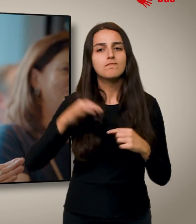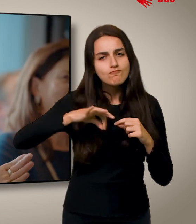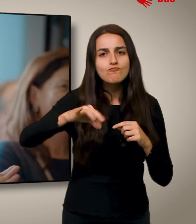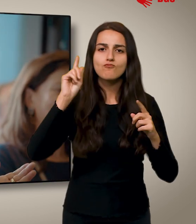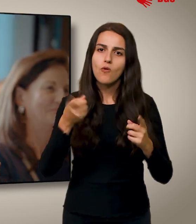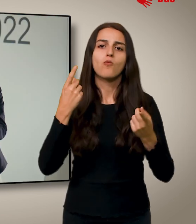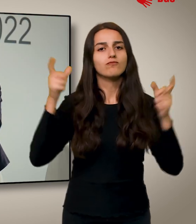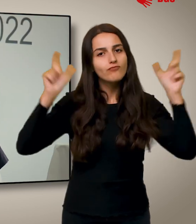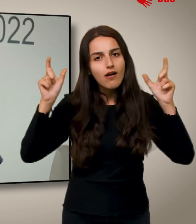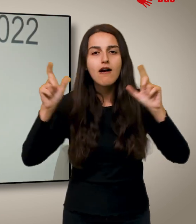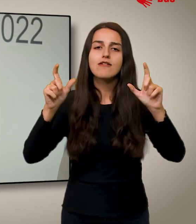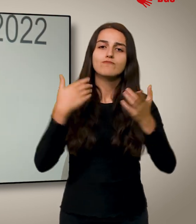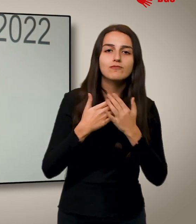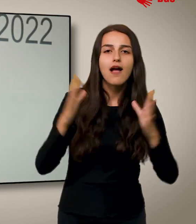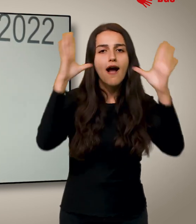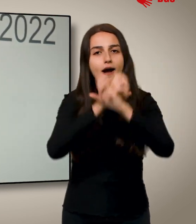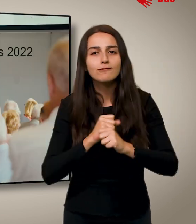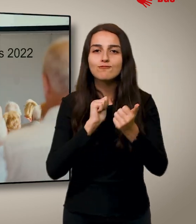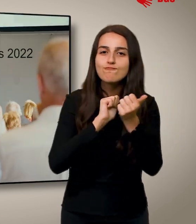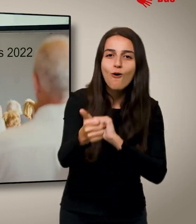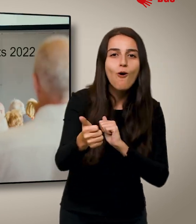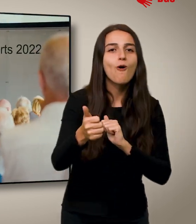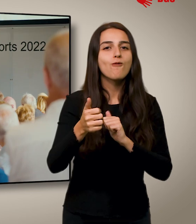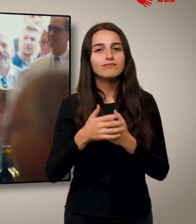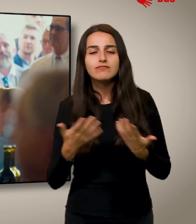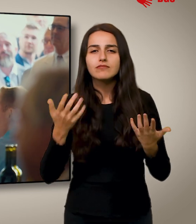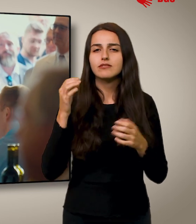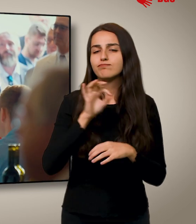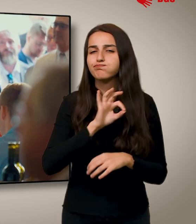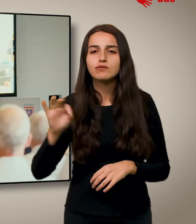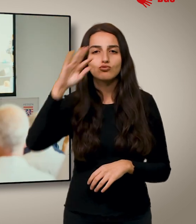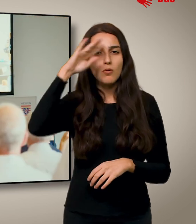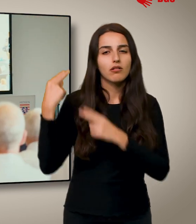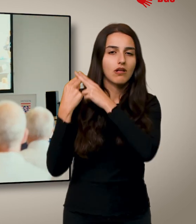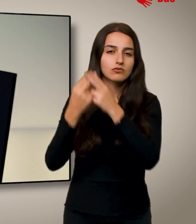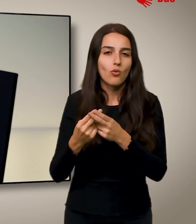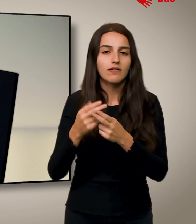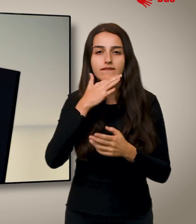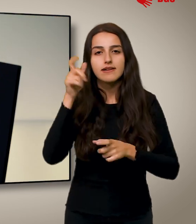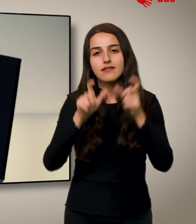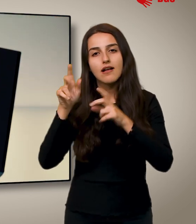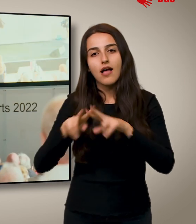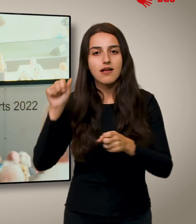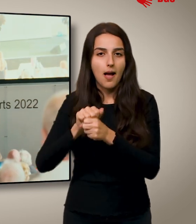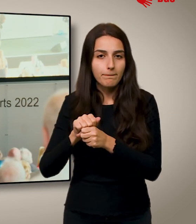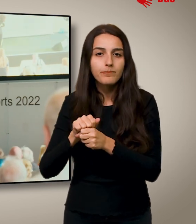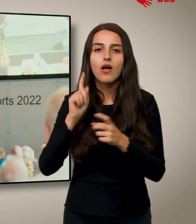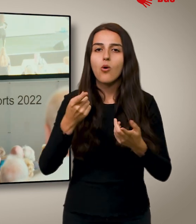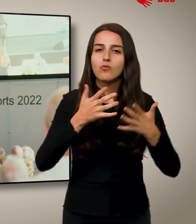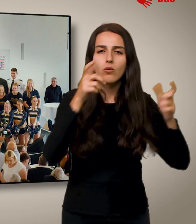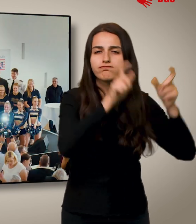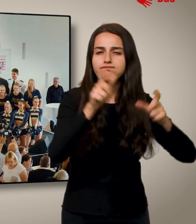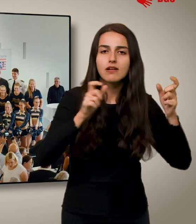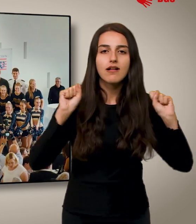manchmal wird dabei auch gefeiert. So wie am Abend des Sports, der in jedem Sommer traditionell die vielen Ehrenamtlichen und ihr